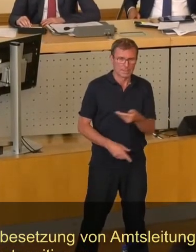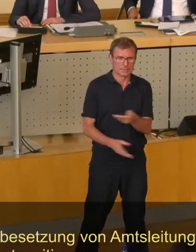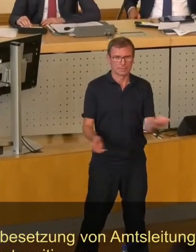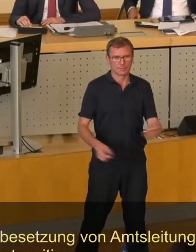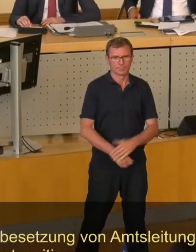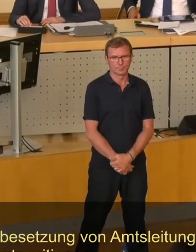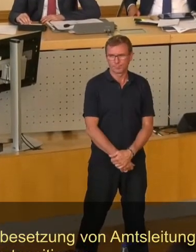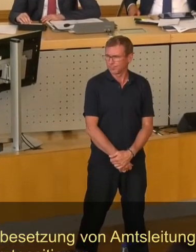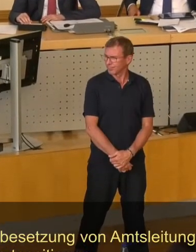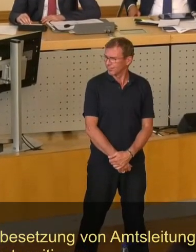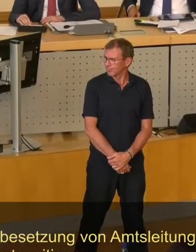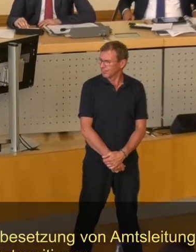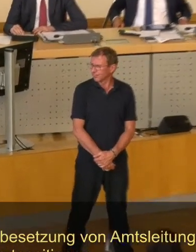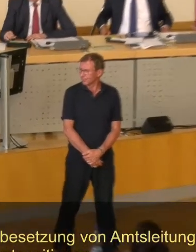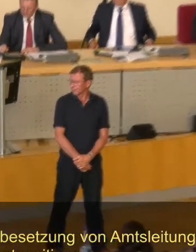Reihe.